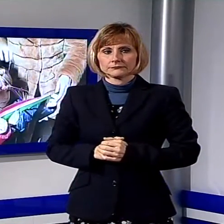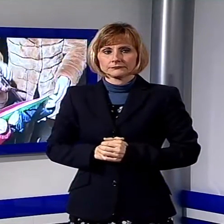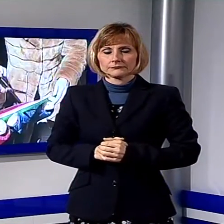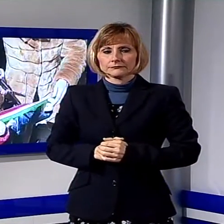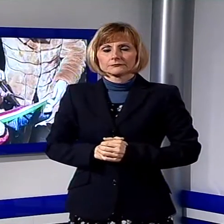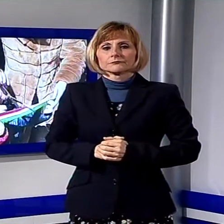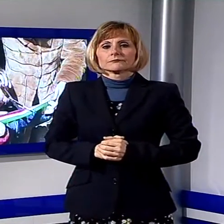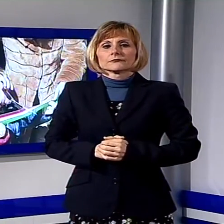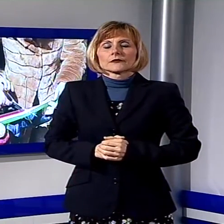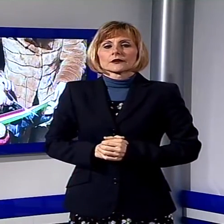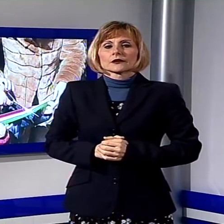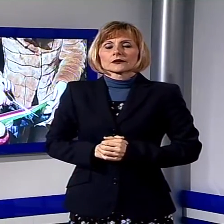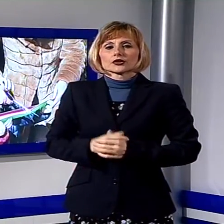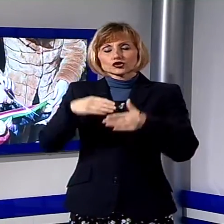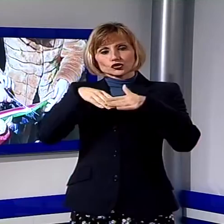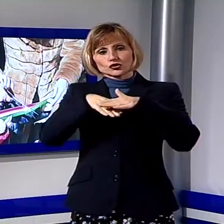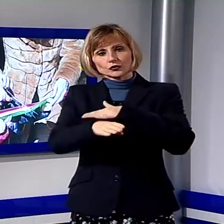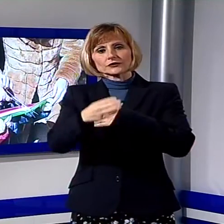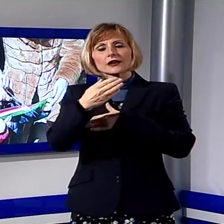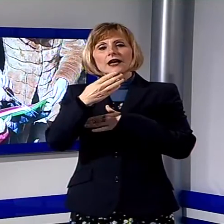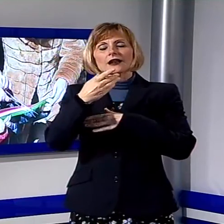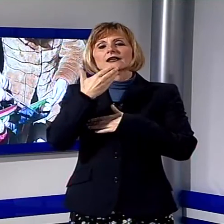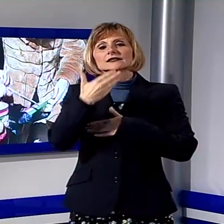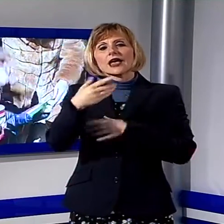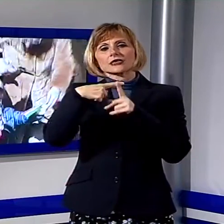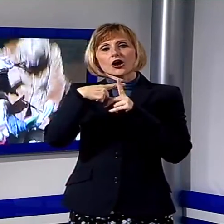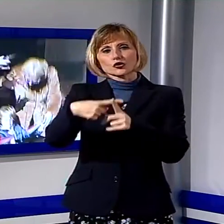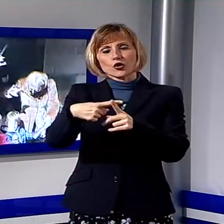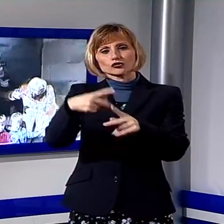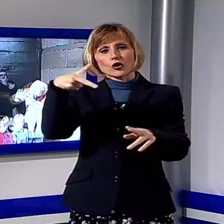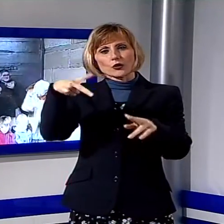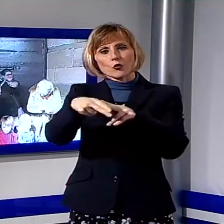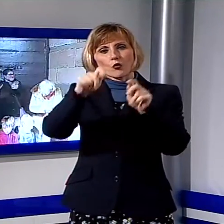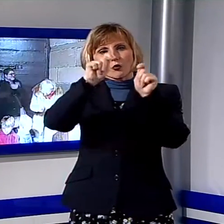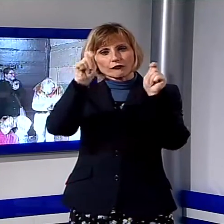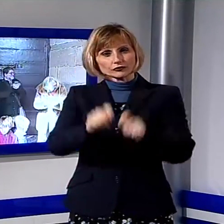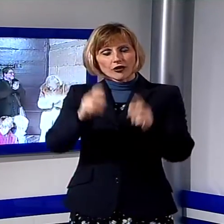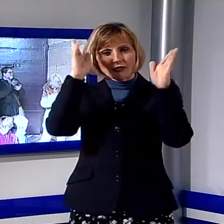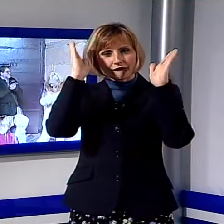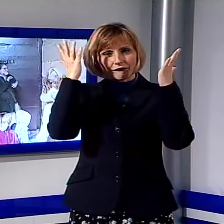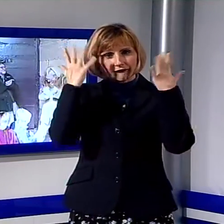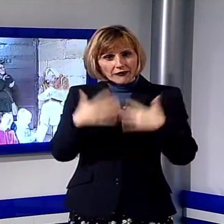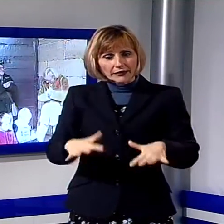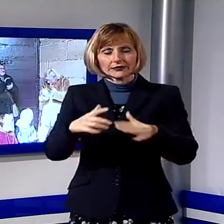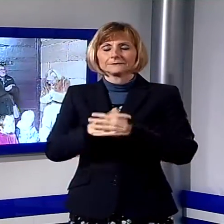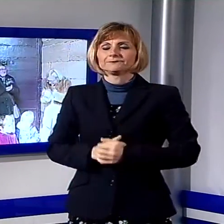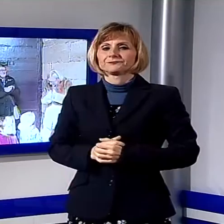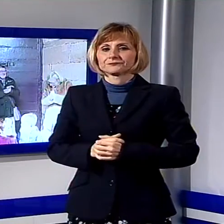Inaugurazione ufficiale del sotterraneo del Baluardo Santa Croce, in via delle Conce, nel quartiere Pelleria. Dopo un intervento iniziato la